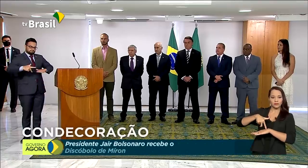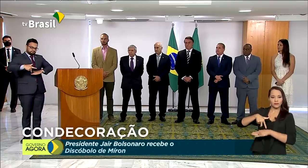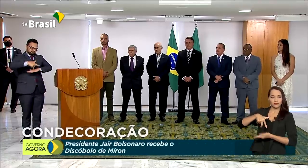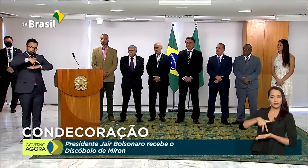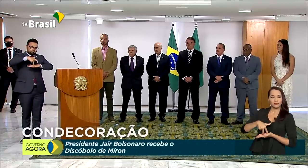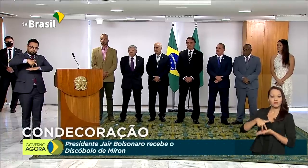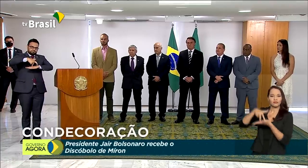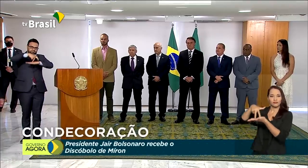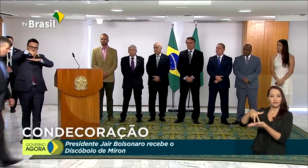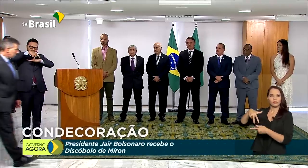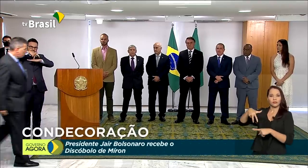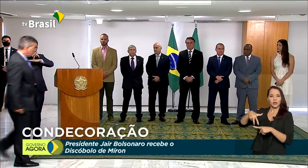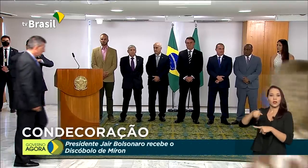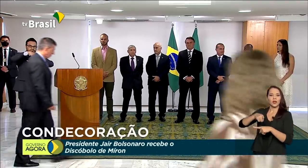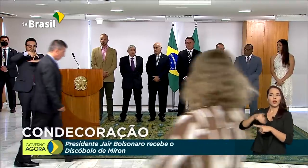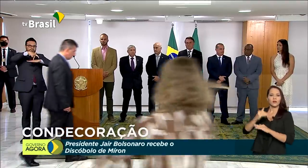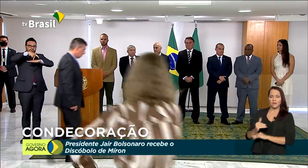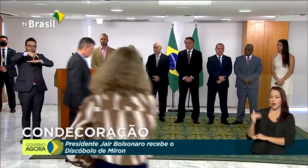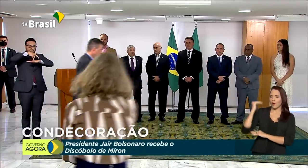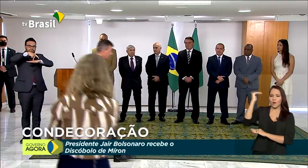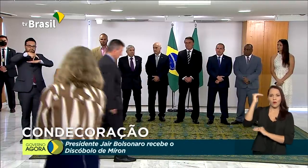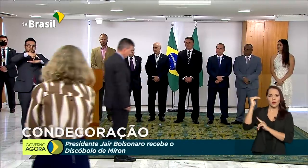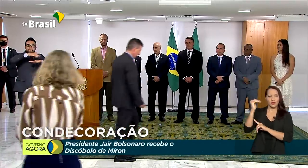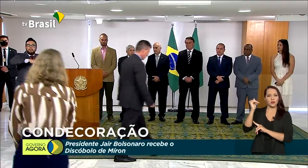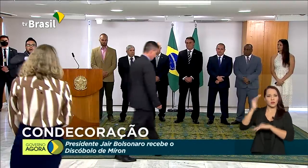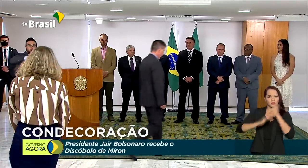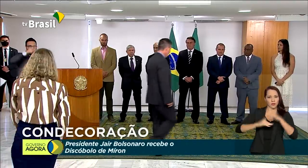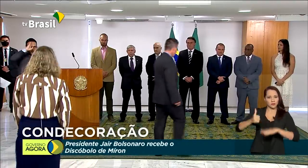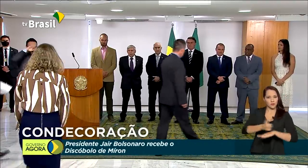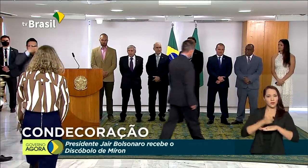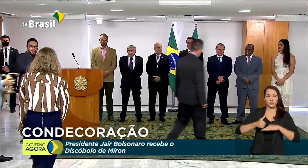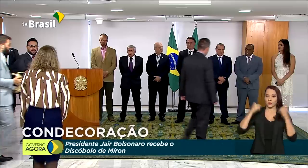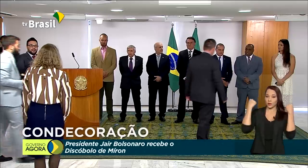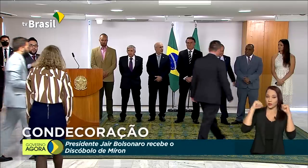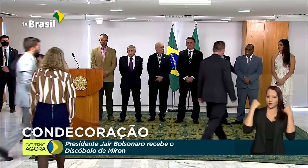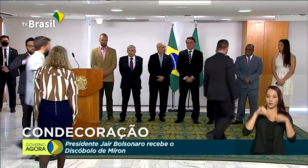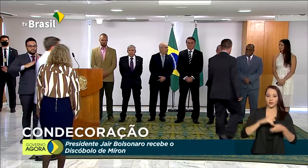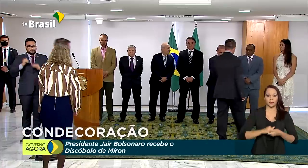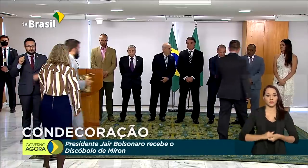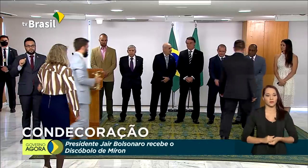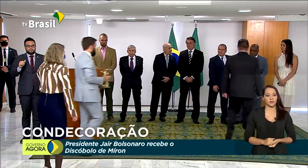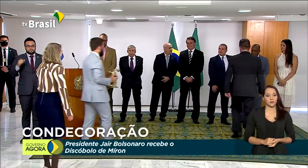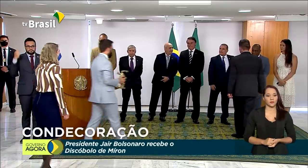o discóbulo de Miron, símbolo e maior honraria da profissão de educação física.